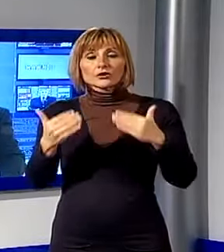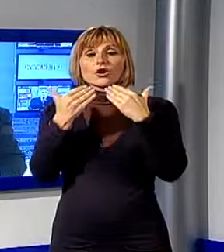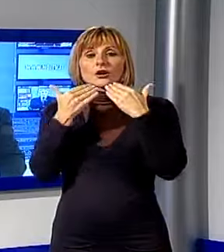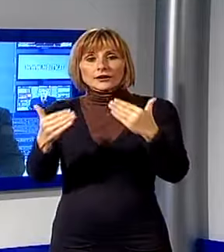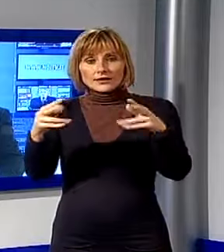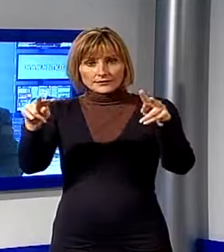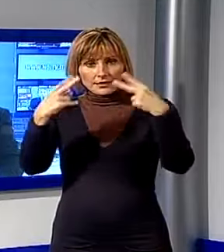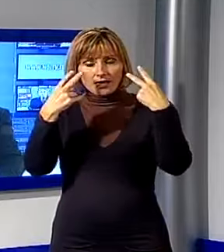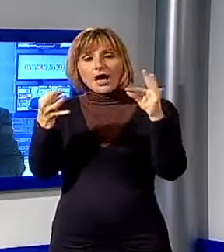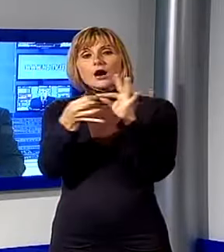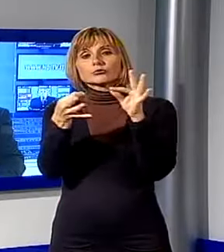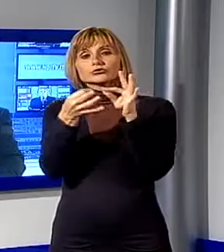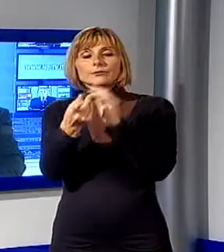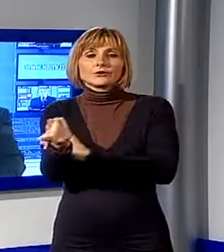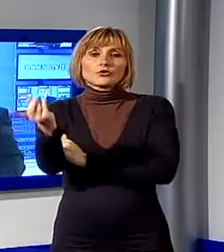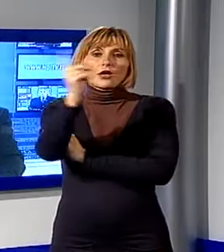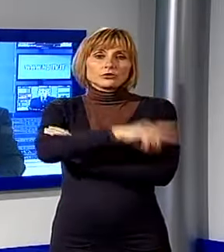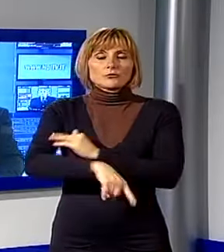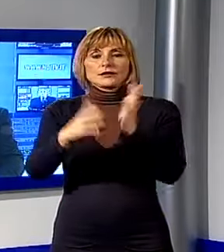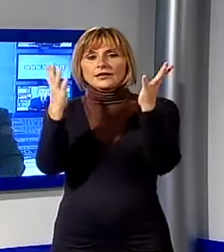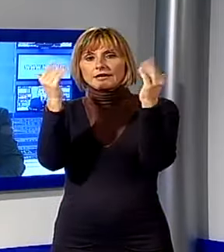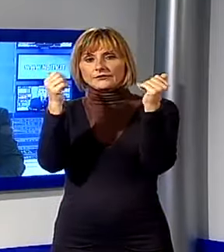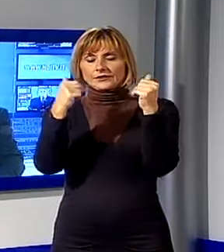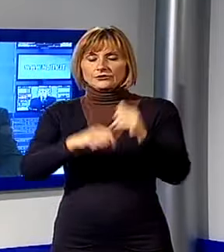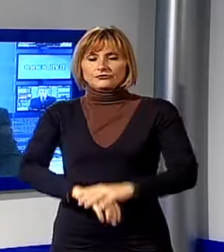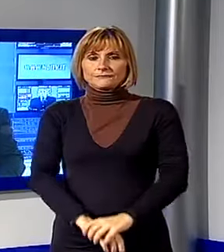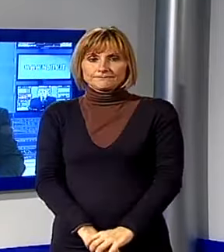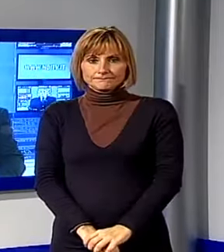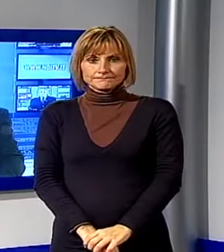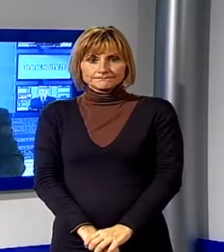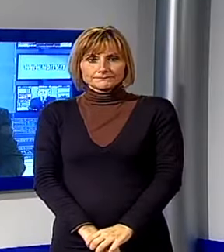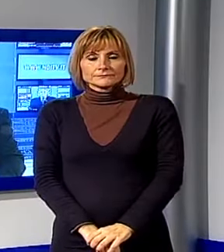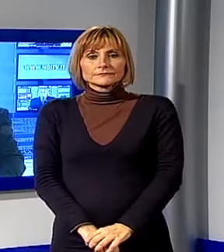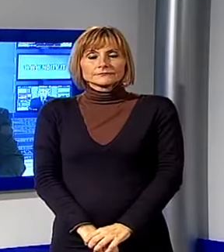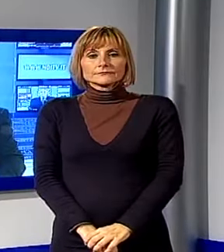fermiamo, una breve pausa pubblicitaria, subito dopo le notizie sportive.